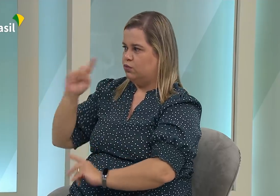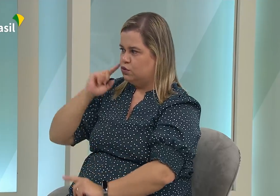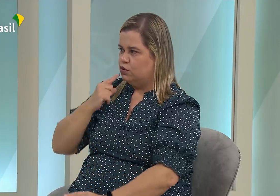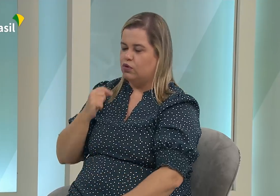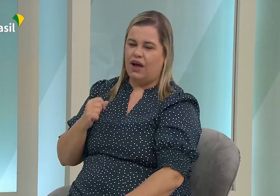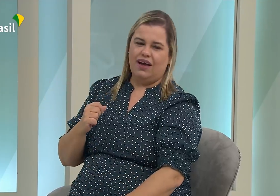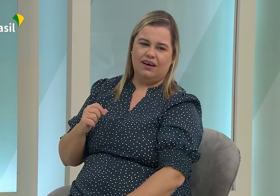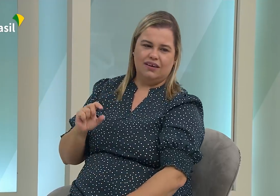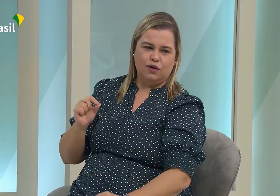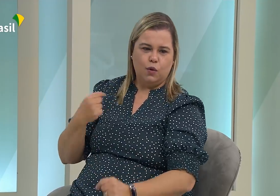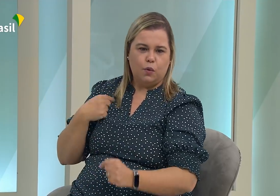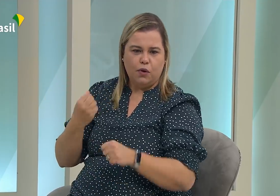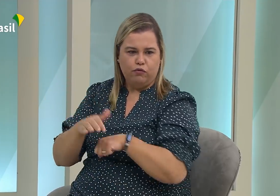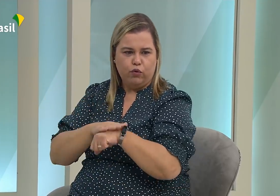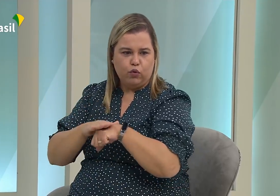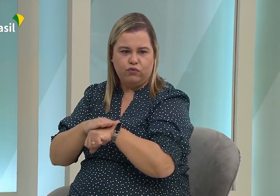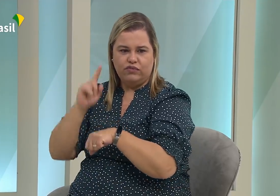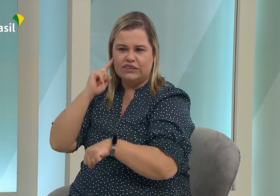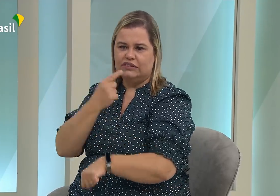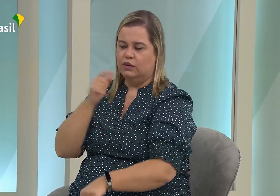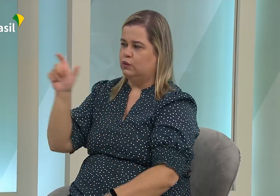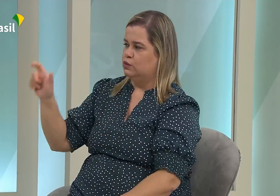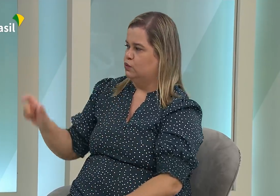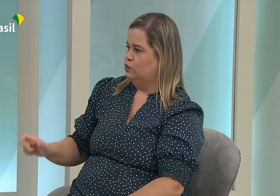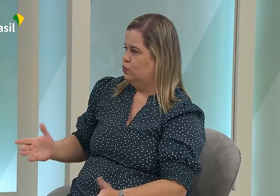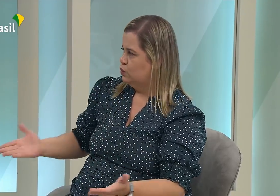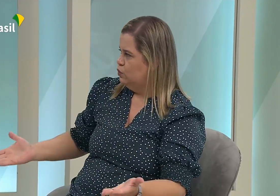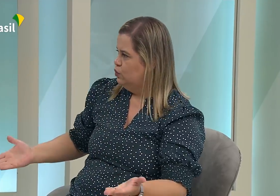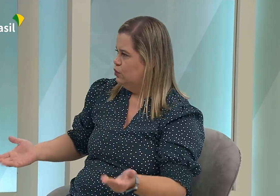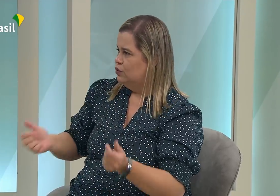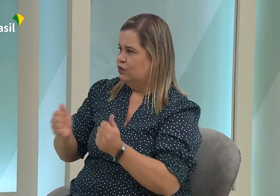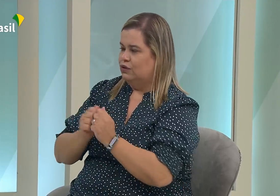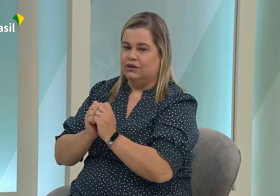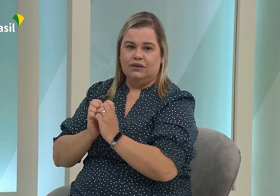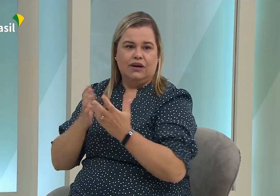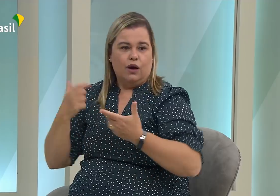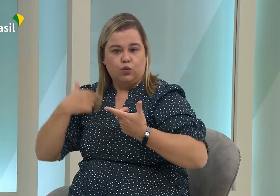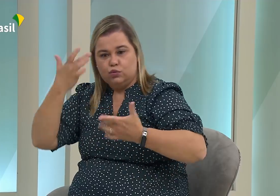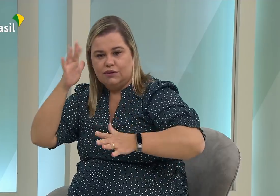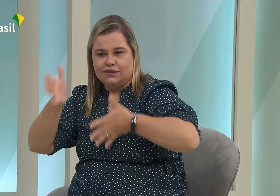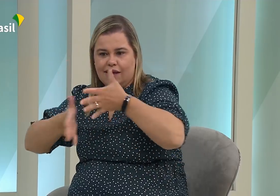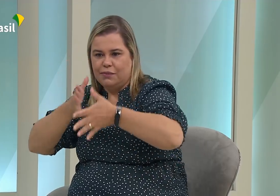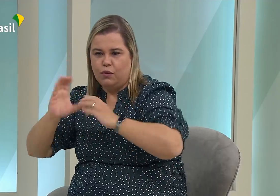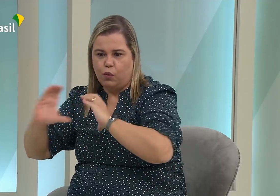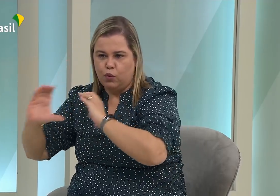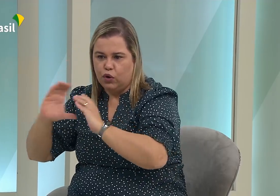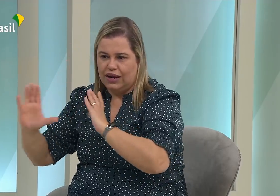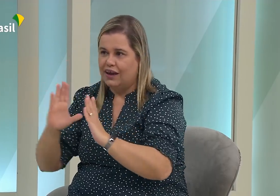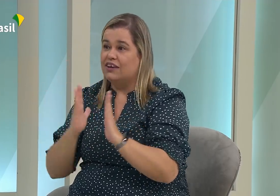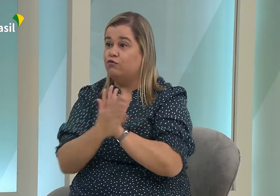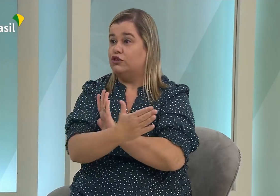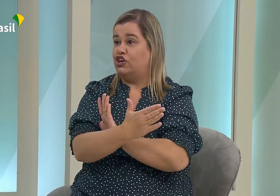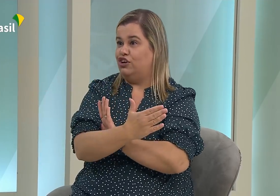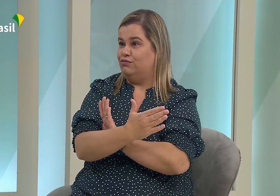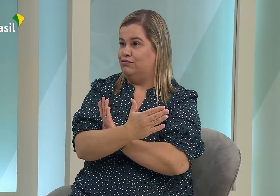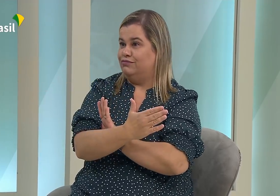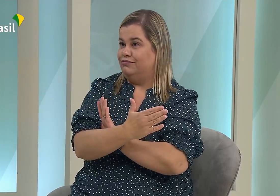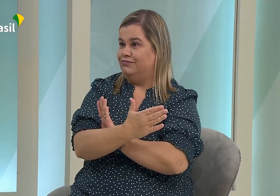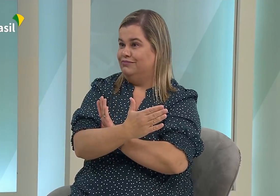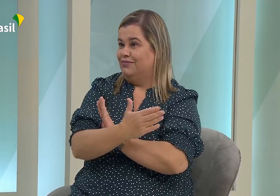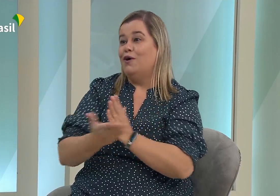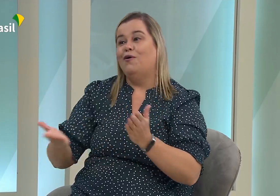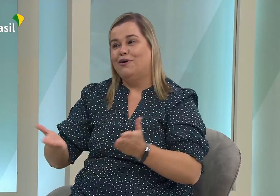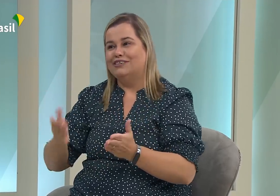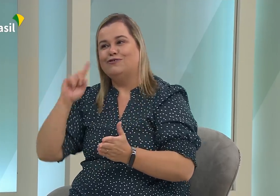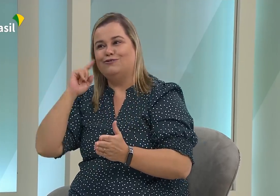acontecia. Antigamente, as pessoas olhavam para os surdos e pensavam, como é que eu vou conversar com ele? O que eu vou dizer? Eu não sei Libras, não sei me